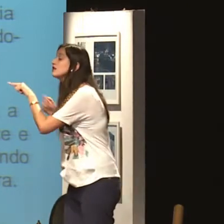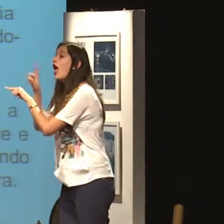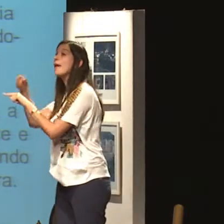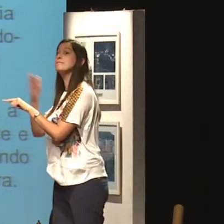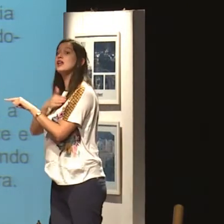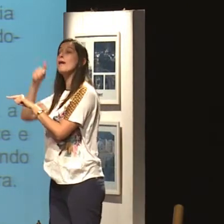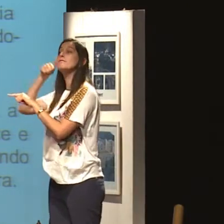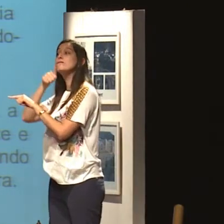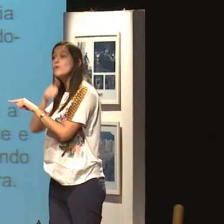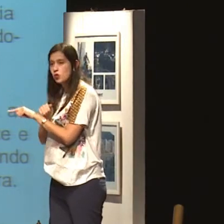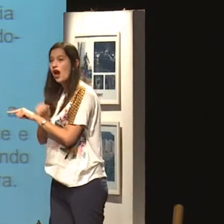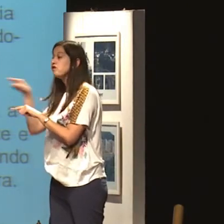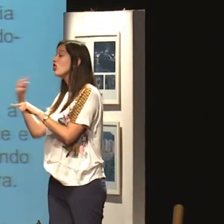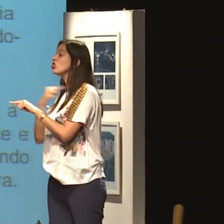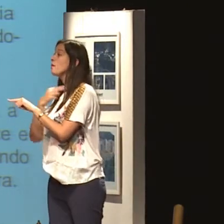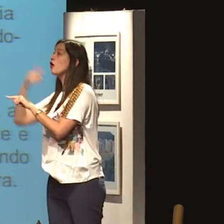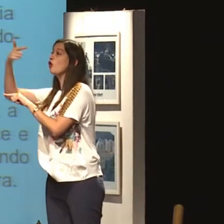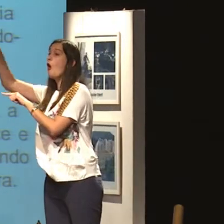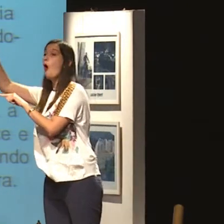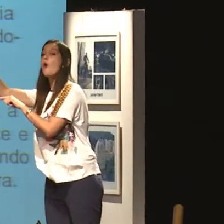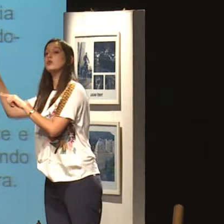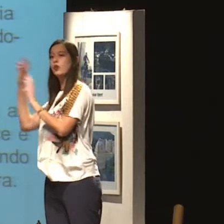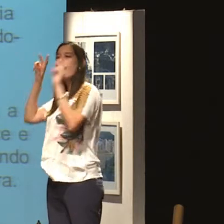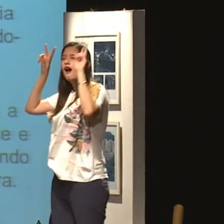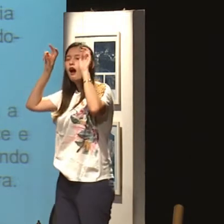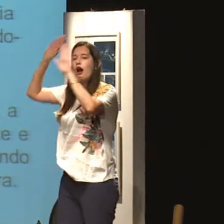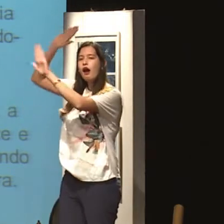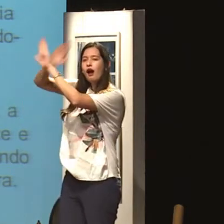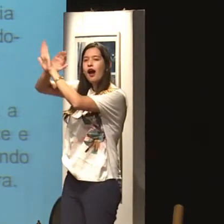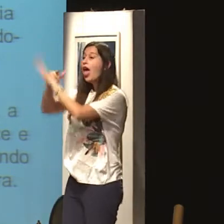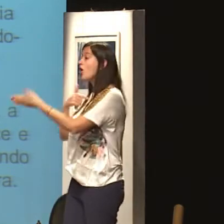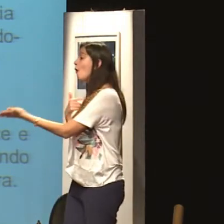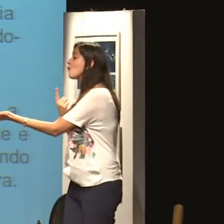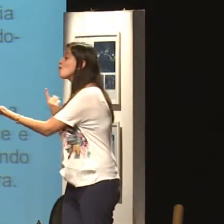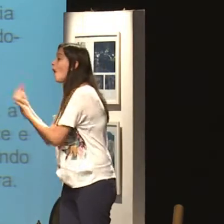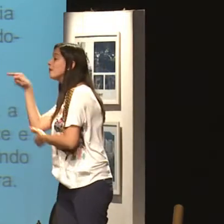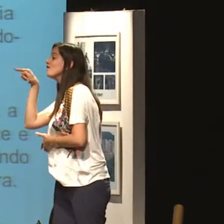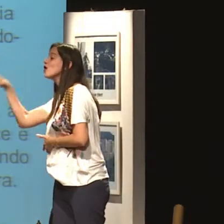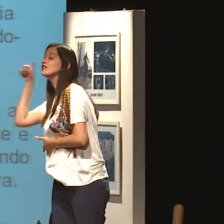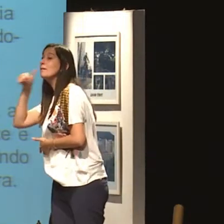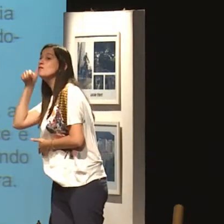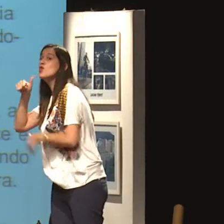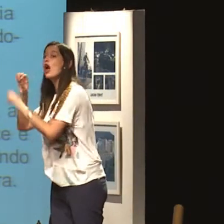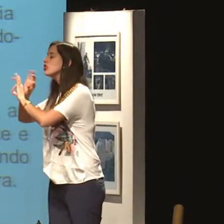um ser humano. Ela é minha mulher, não pode ser de outros. Parece que ele comprou essa mulher.